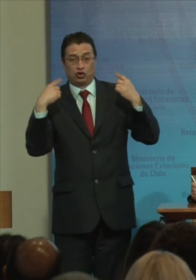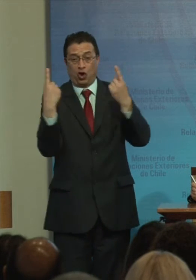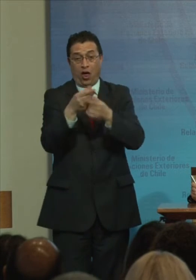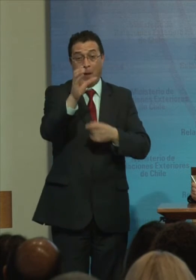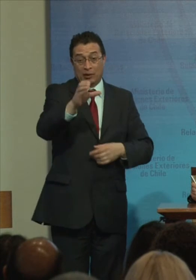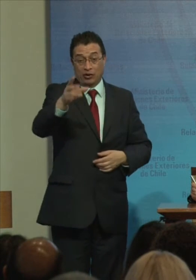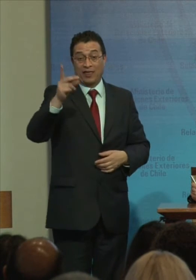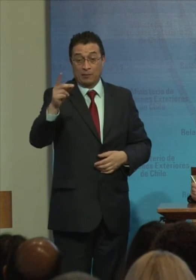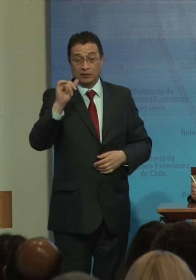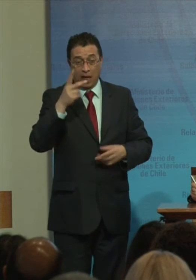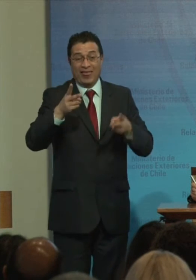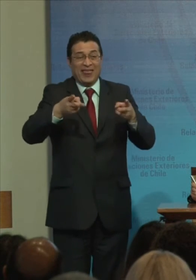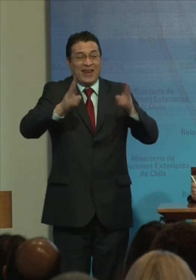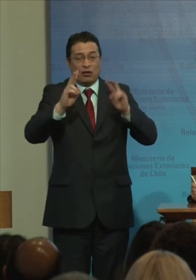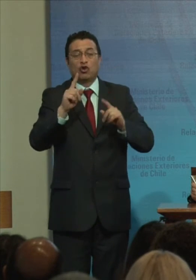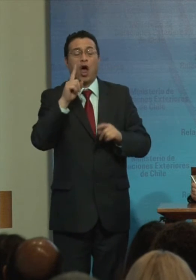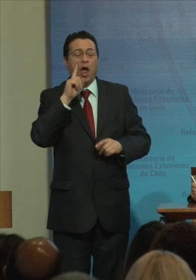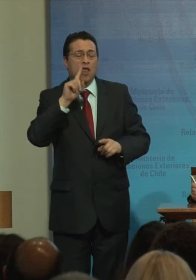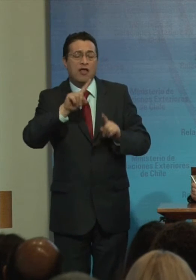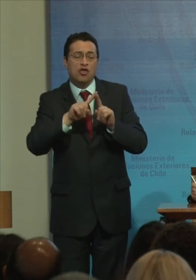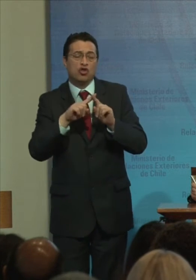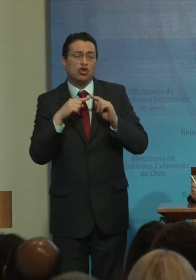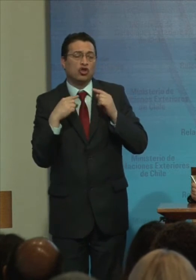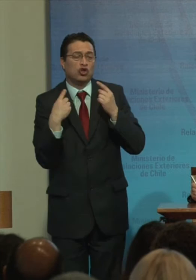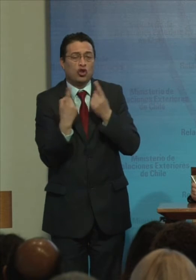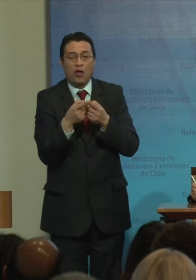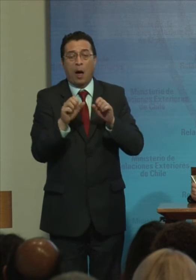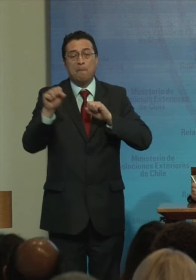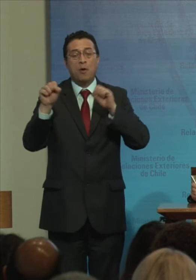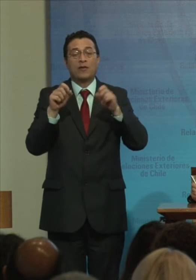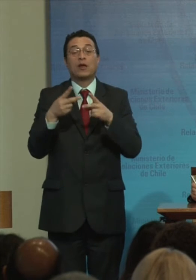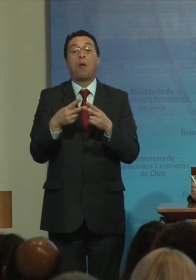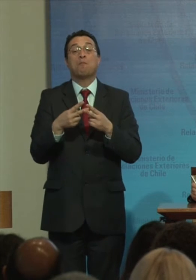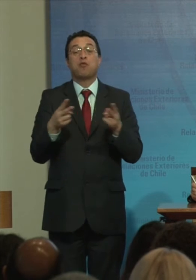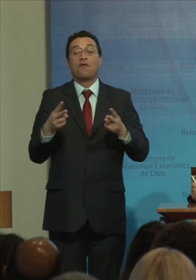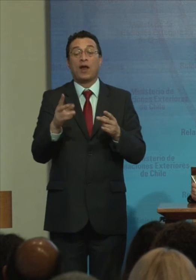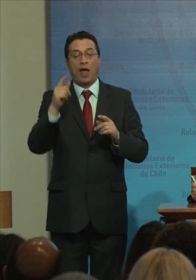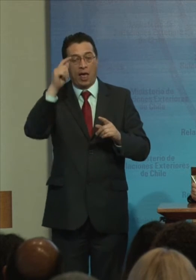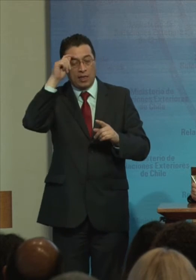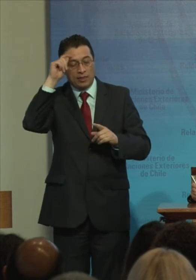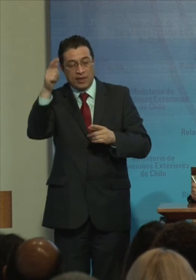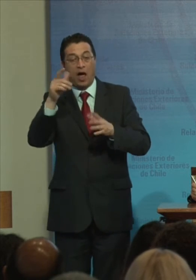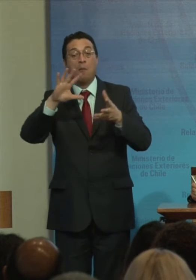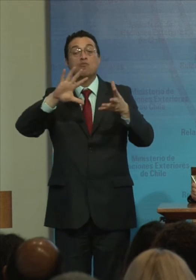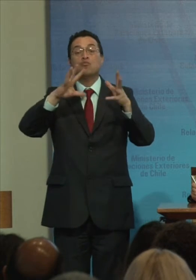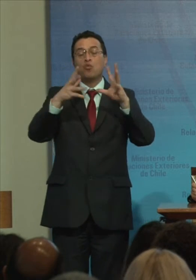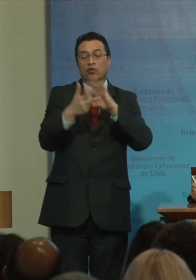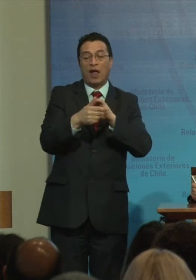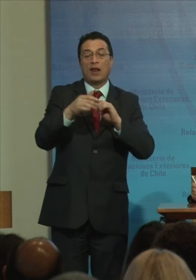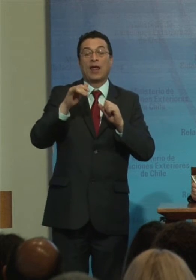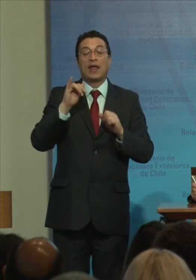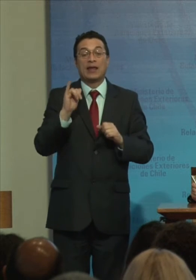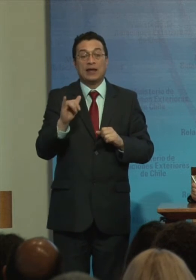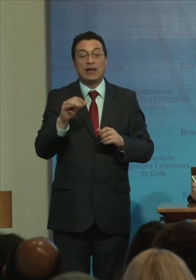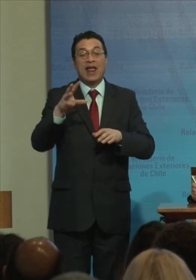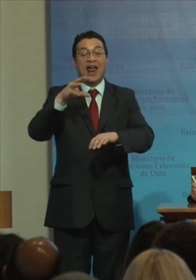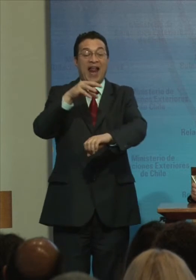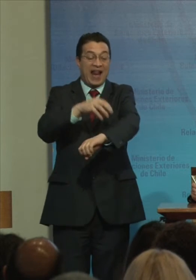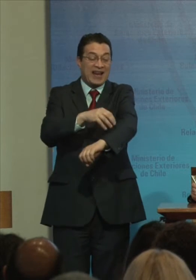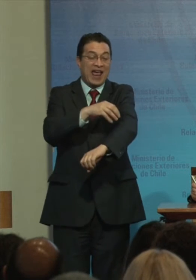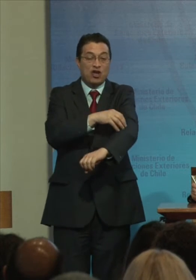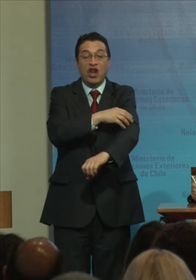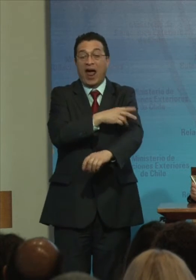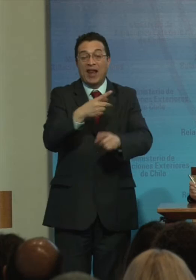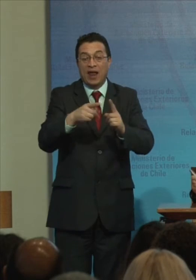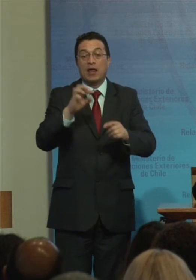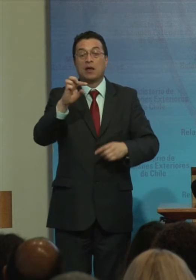De su derecho En todo En todas las políticas Públicas E iniciativas Mundiales Y regionales Y